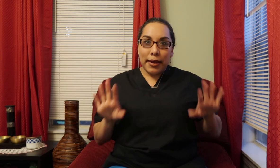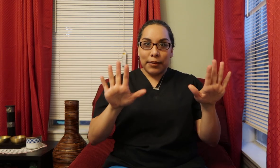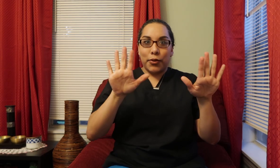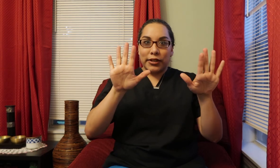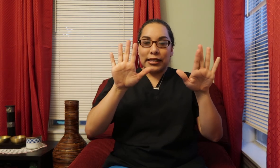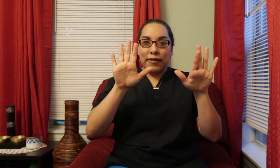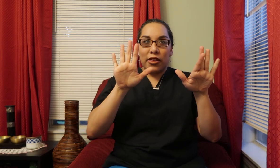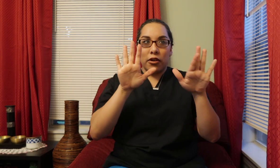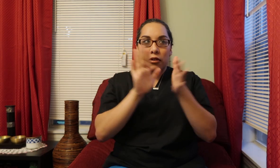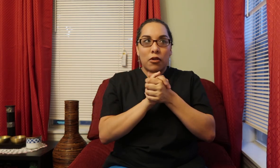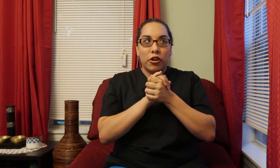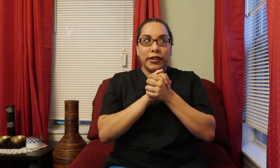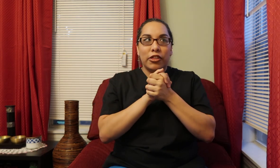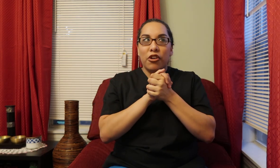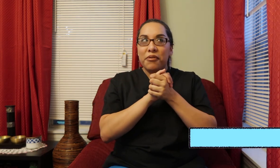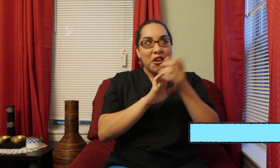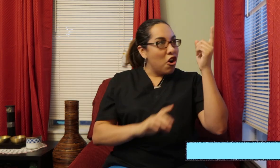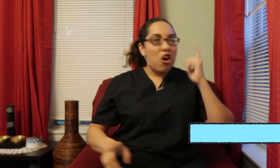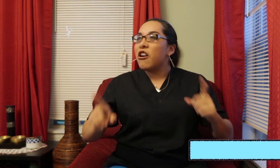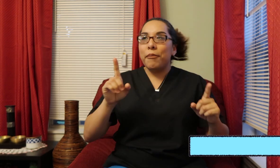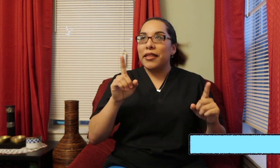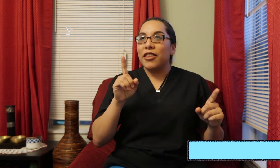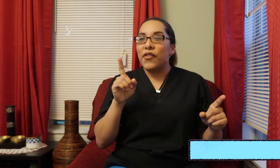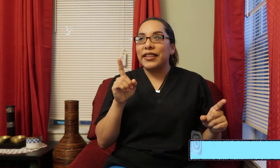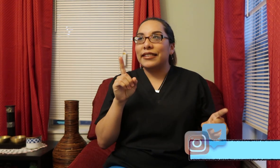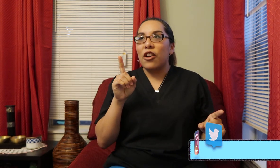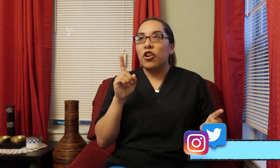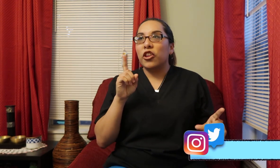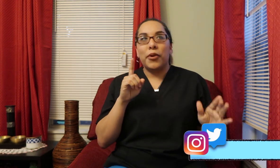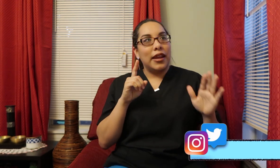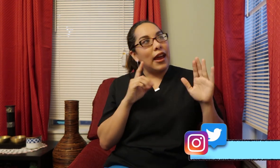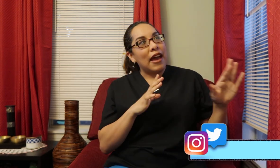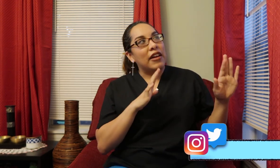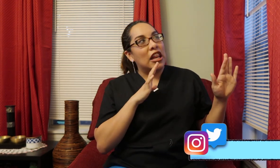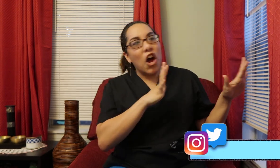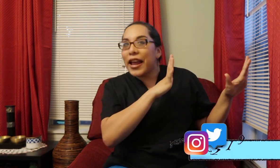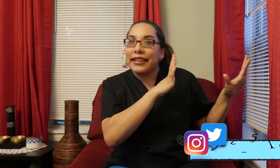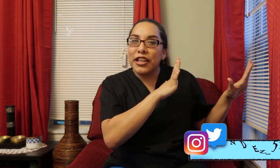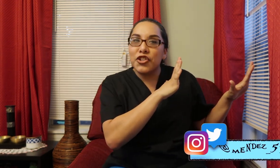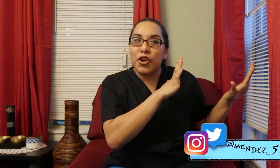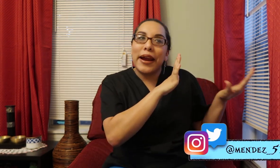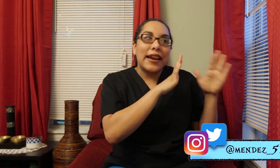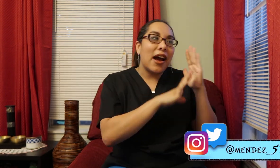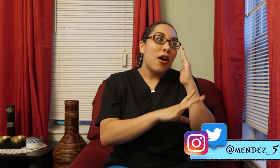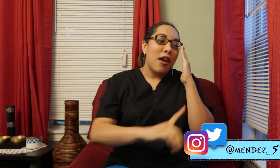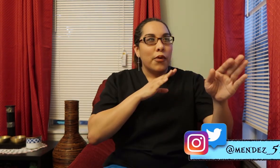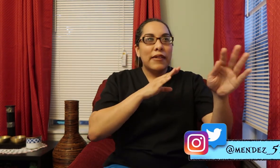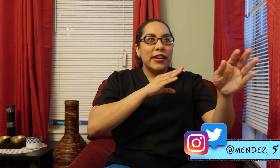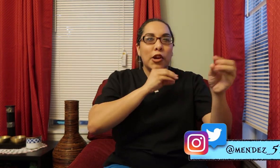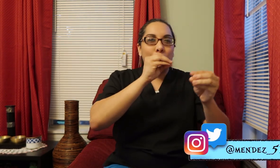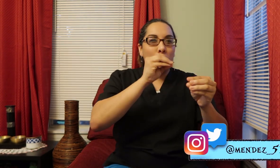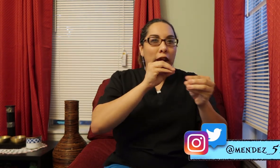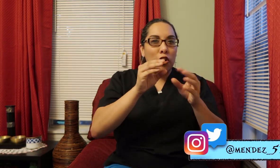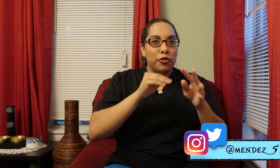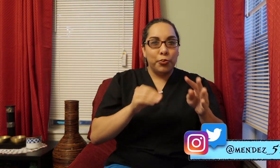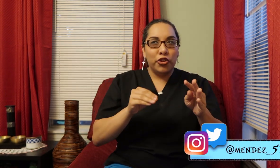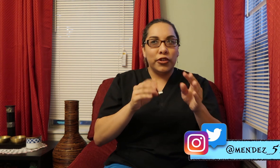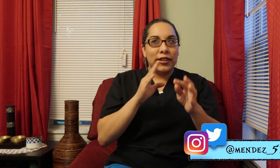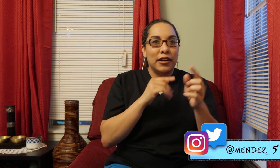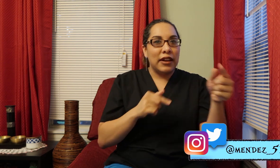a ver si puedo hacer este video cortito Obviamente no va a ser tan corto porque ya have a longest intro right now Voy a ver si no más puedo agarrar los puntos Instead of